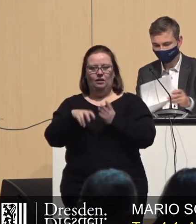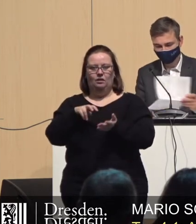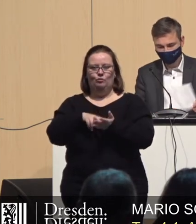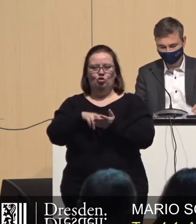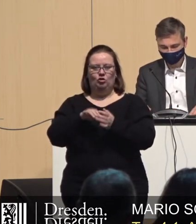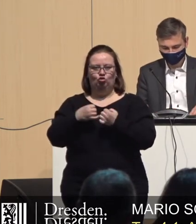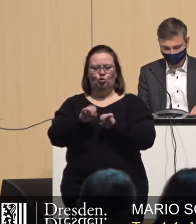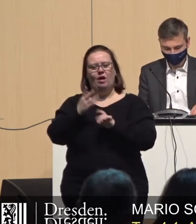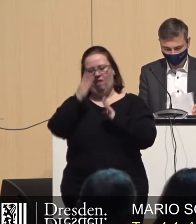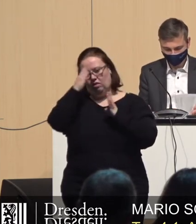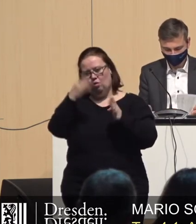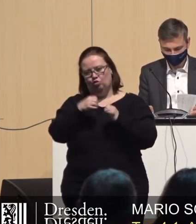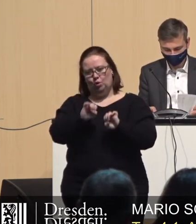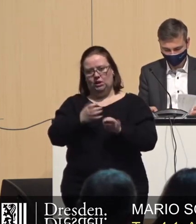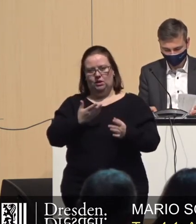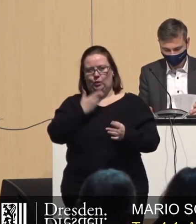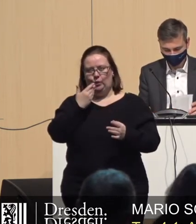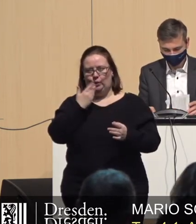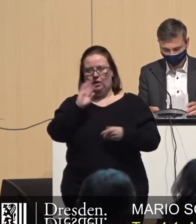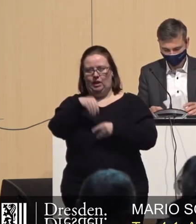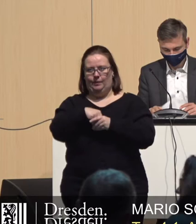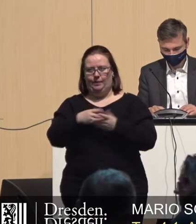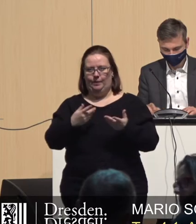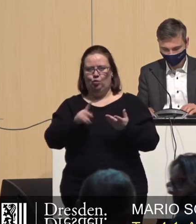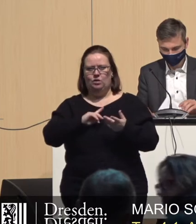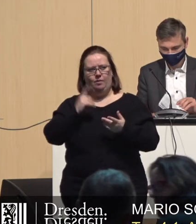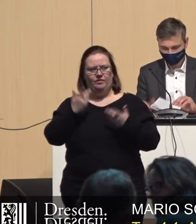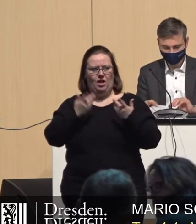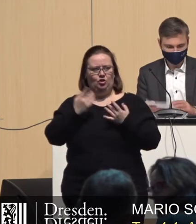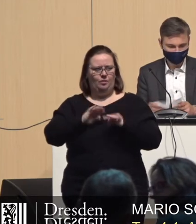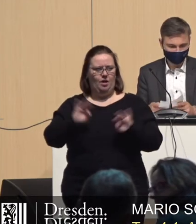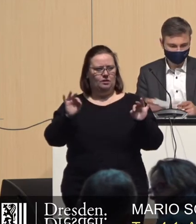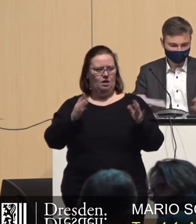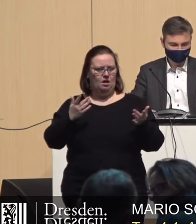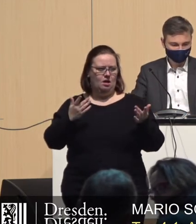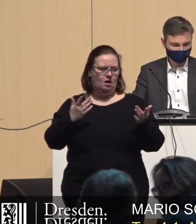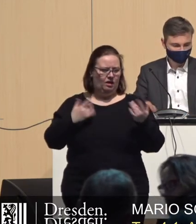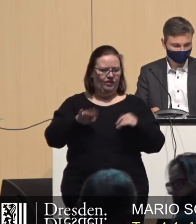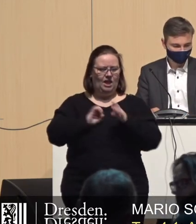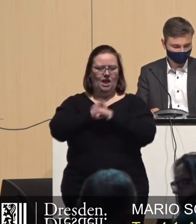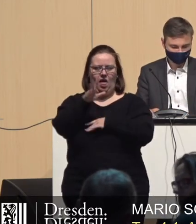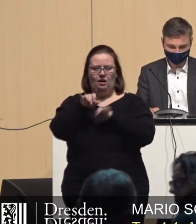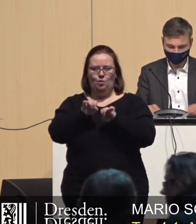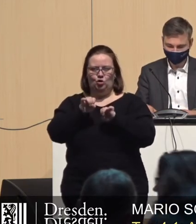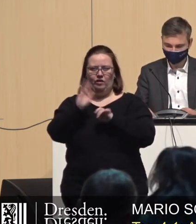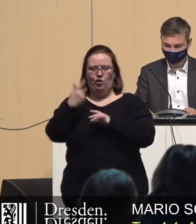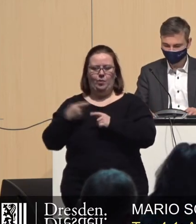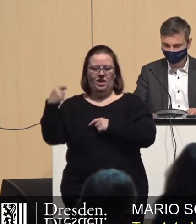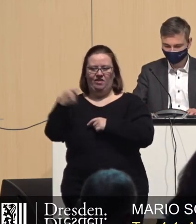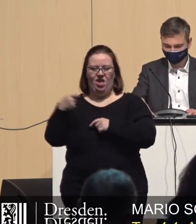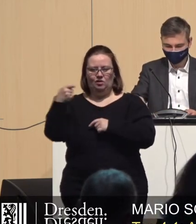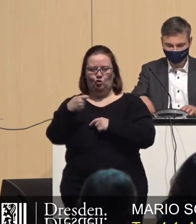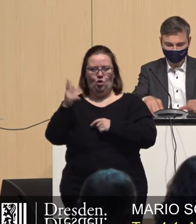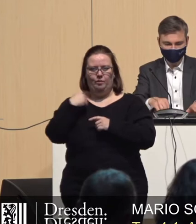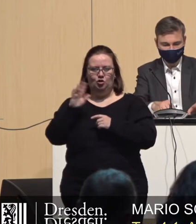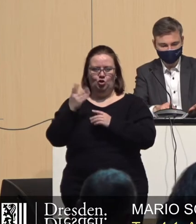oder dieser Vertrauensschutz gilt. Und ich glaube, wir sollten, um die Klagemöglichkeit des Investors auch